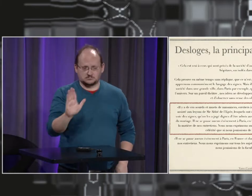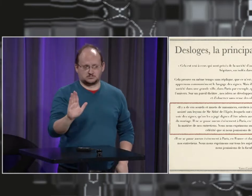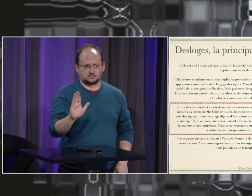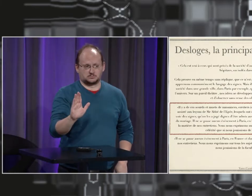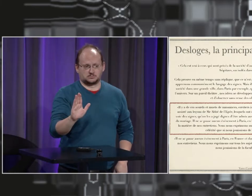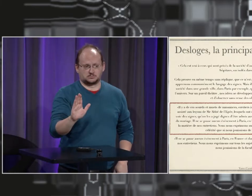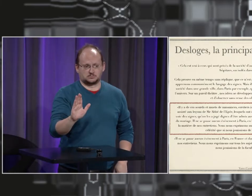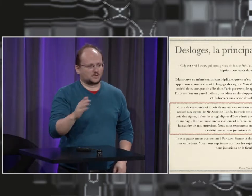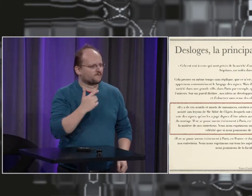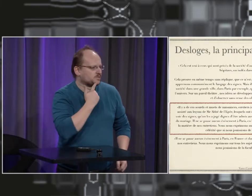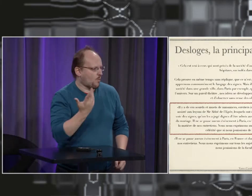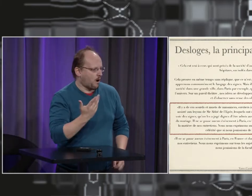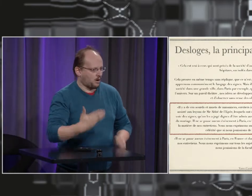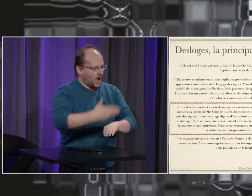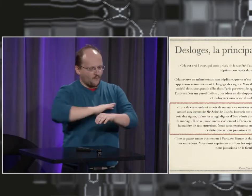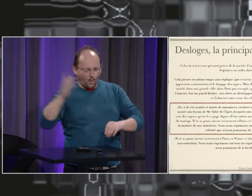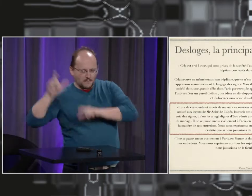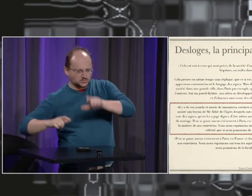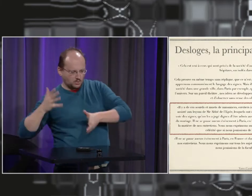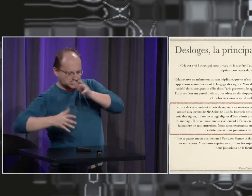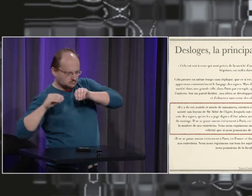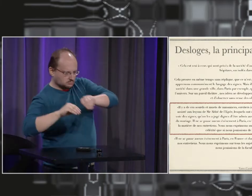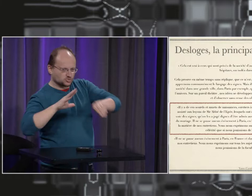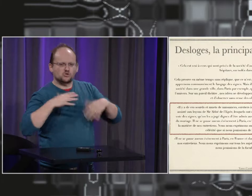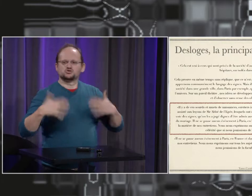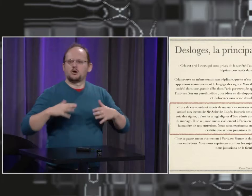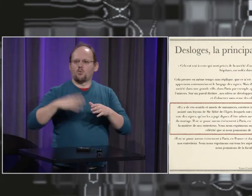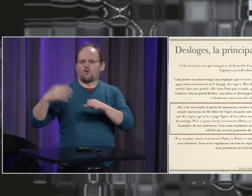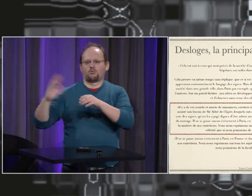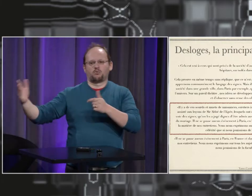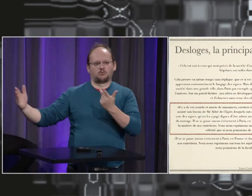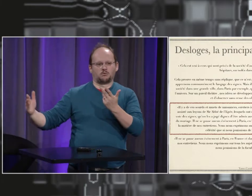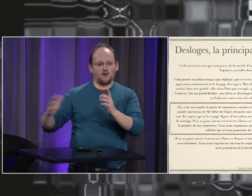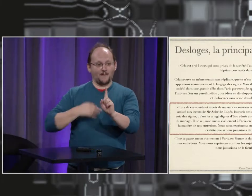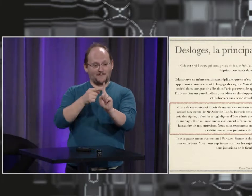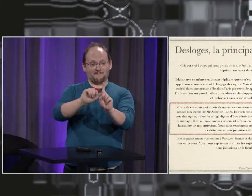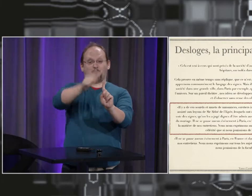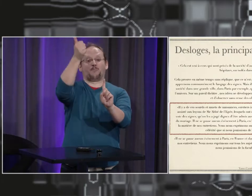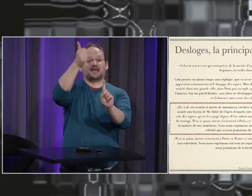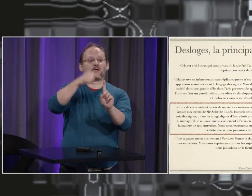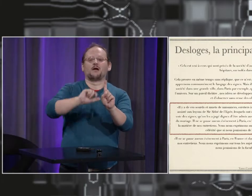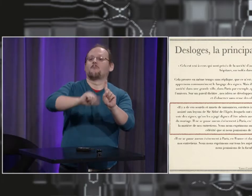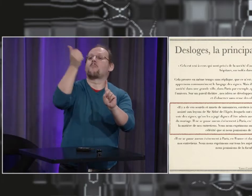alors on n pas encore à l'époque de l'abbé de l'épée, il parle des sourds qui sont enseignés. Si les sourds sont enseignés, ils ont accès